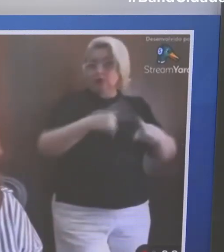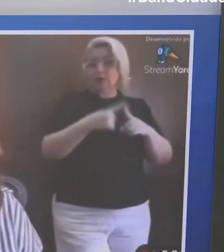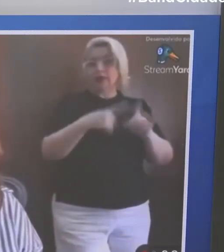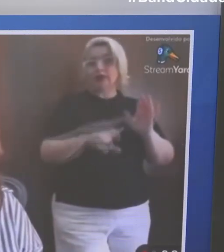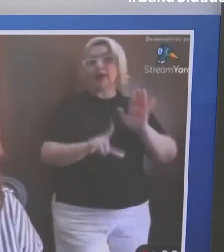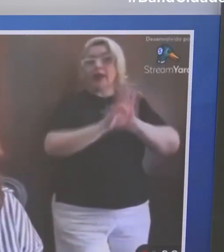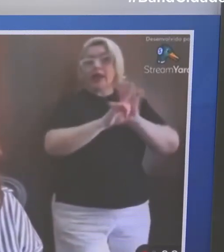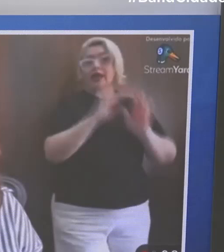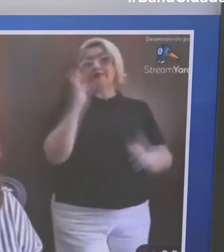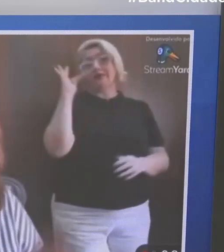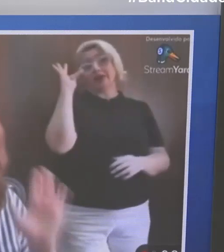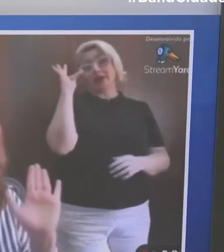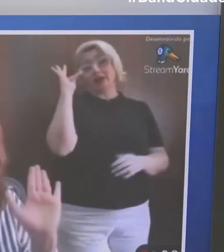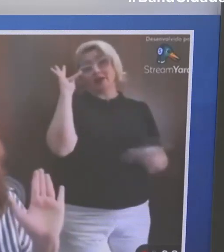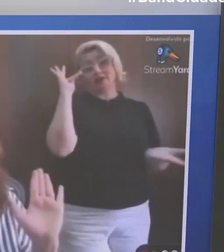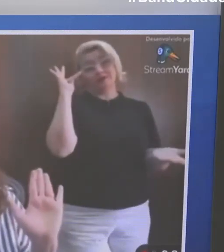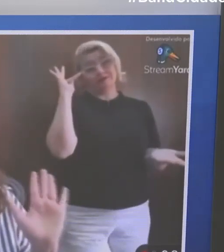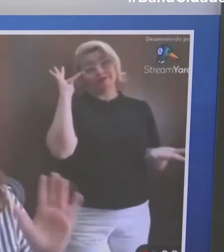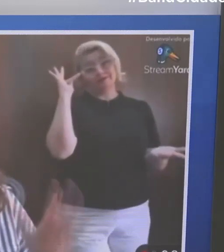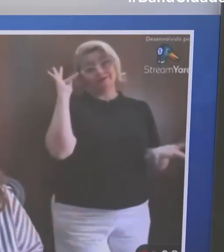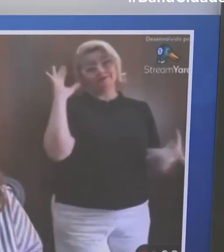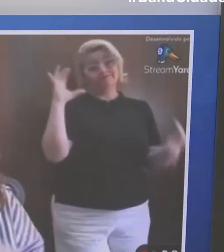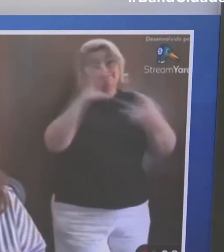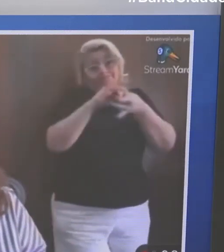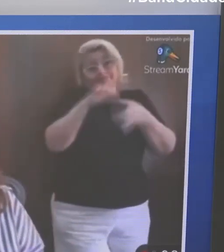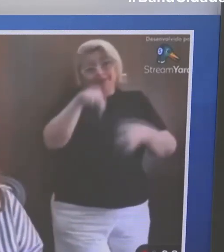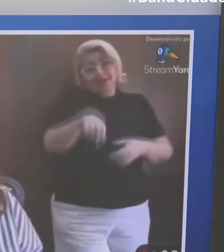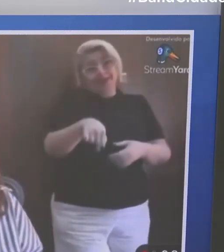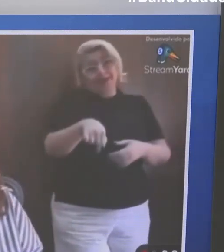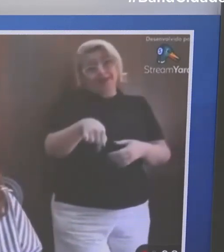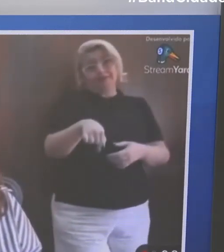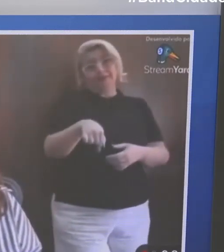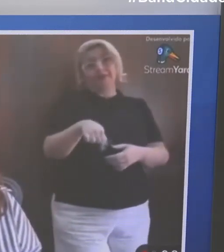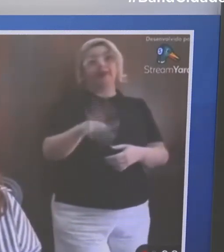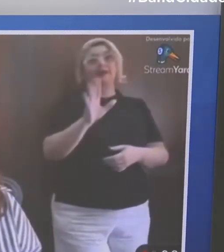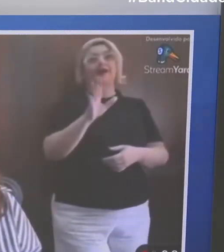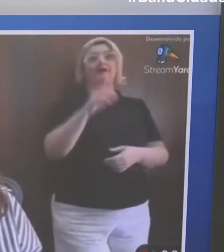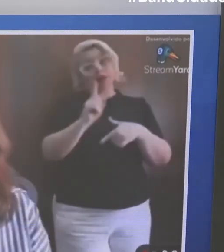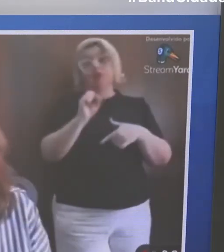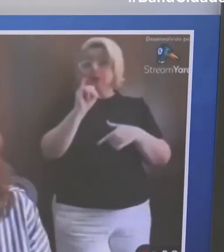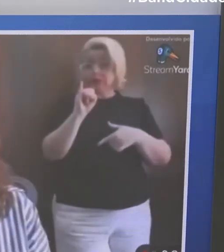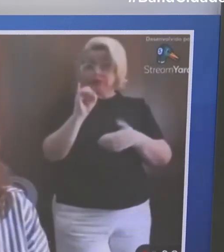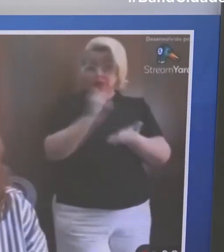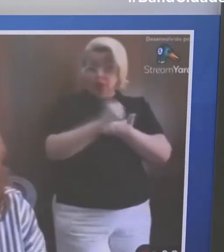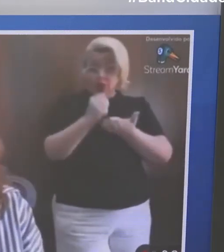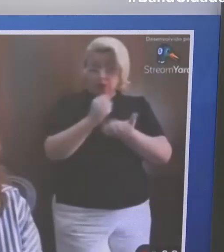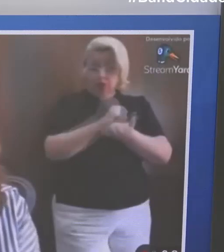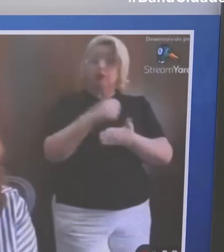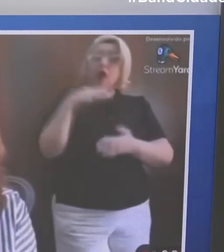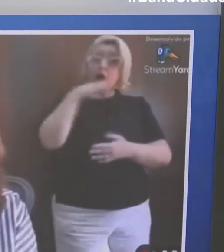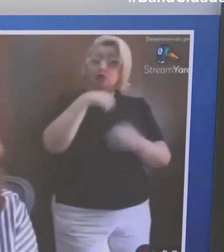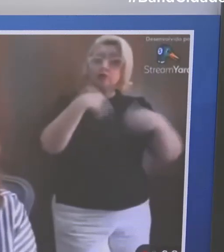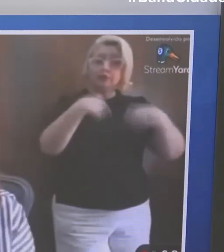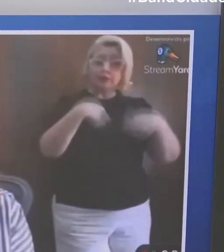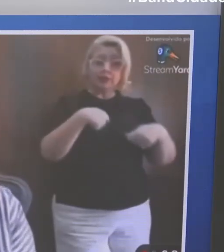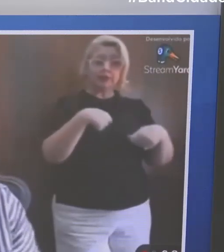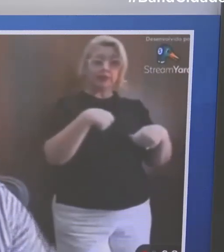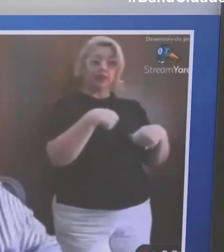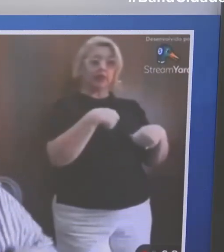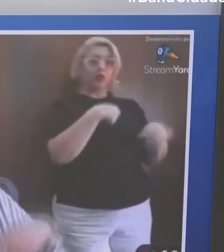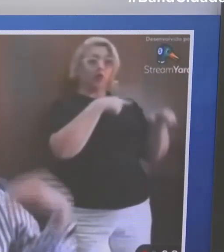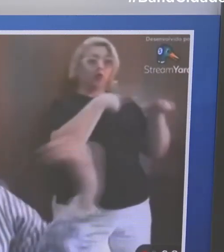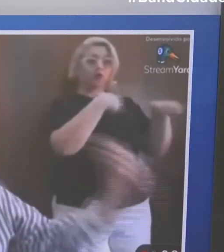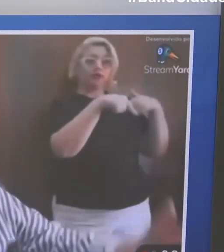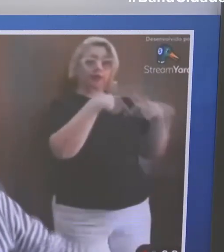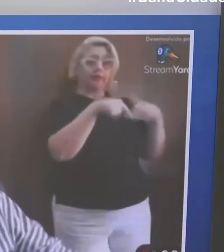cargo qual ela está ocupando. Vai muito na contramão de ser uma secretária de educação. parece que não